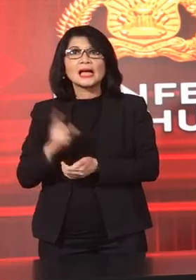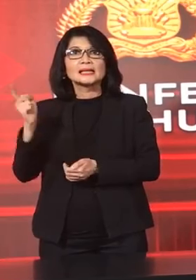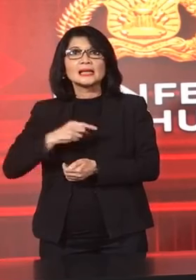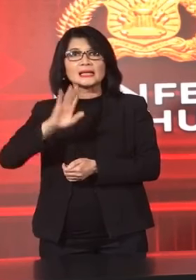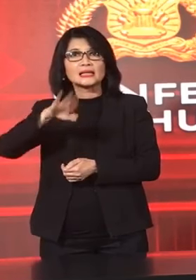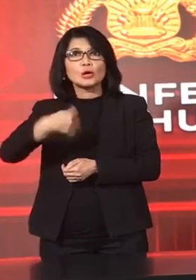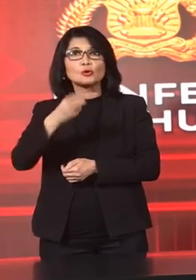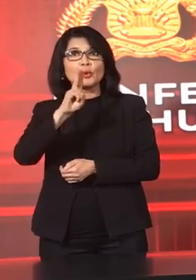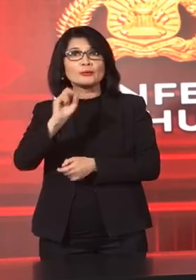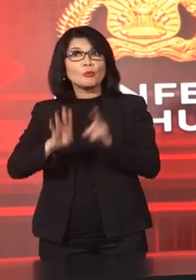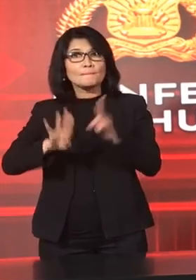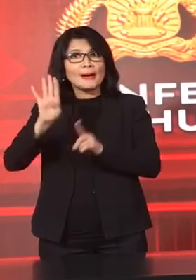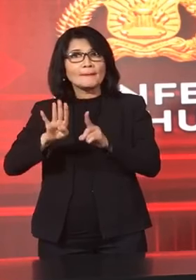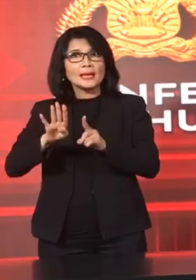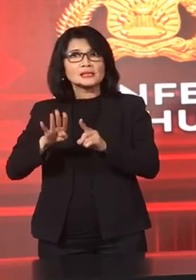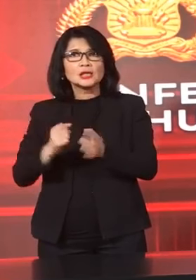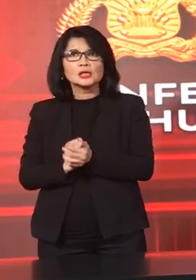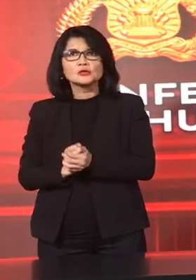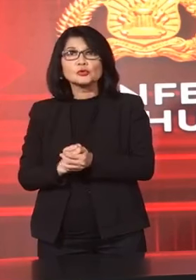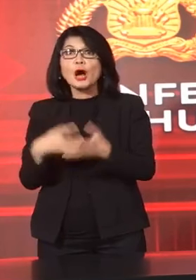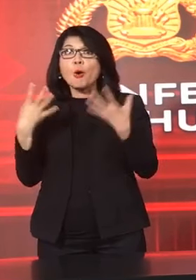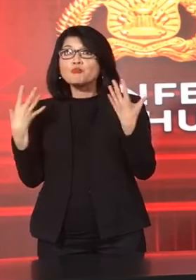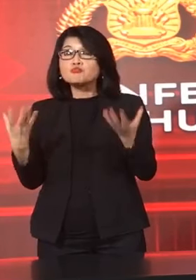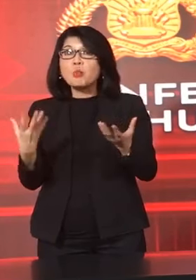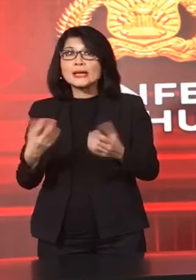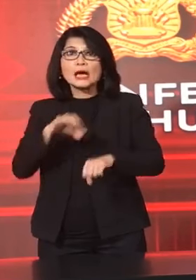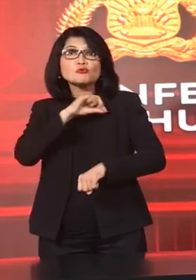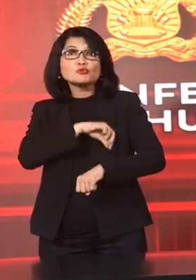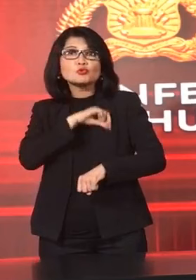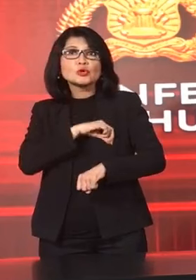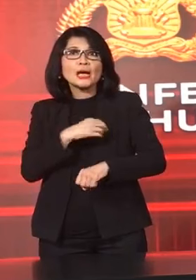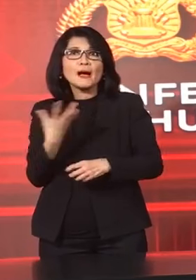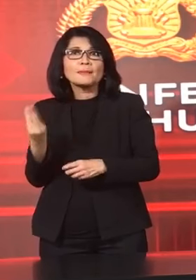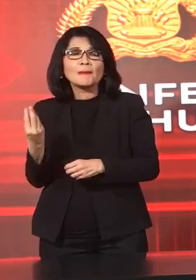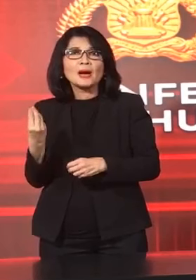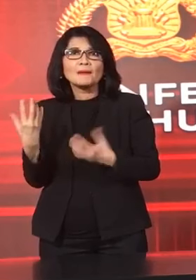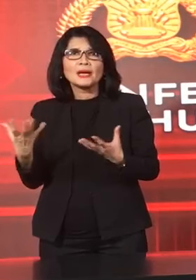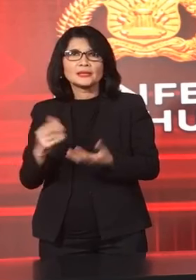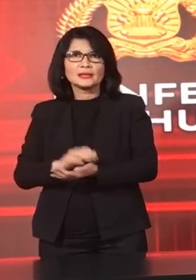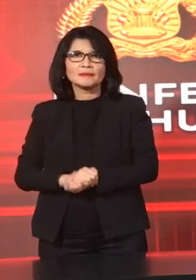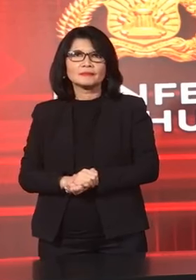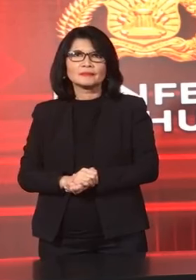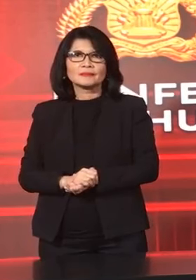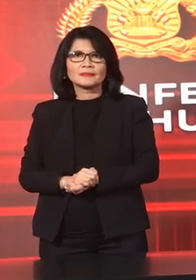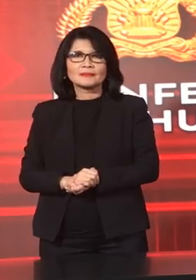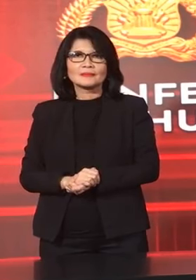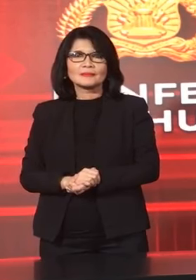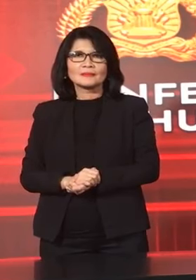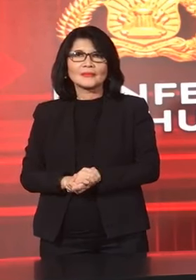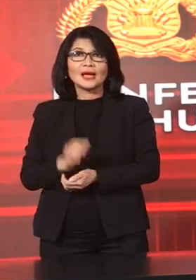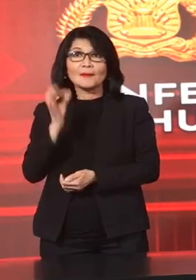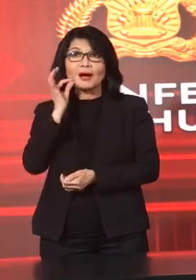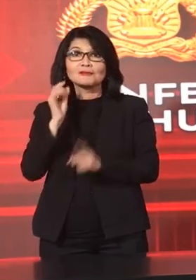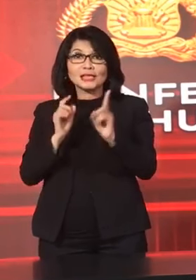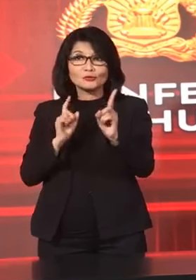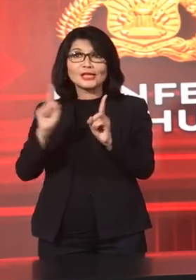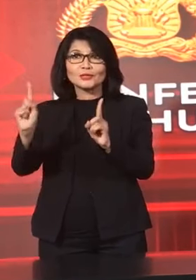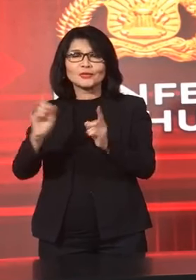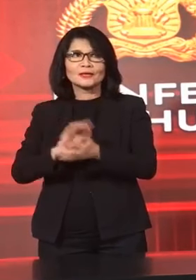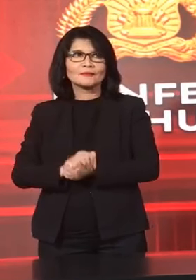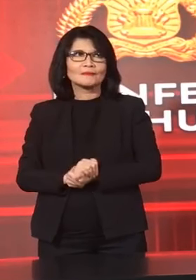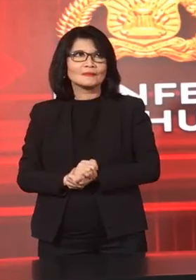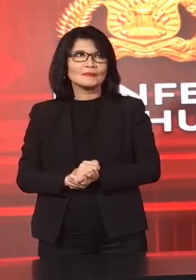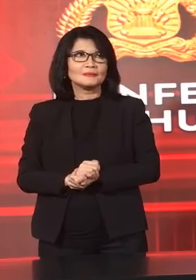ZS Oke yang pertama Satu-satu aja ya Satu